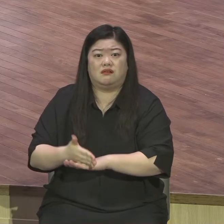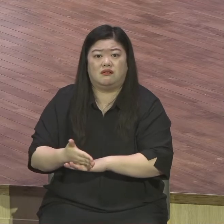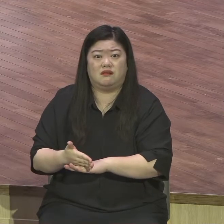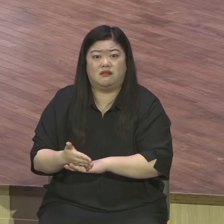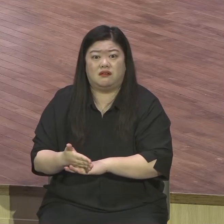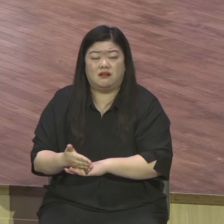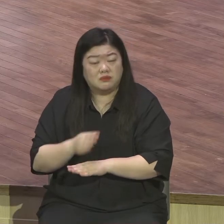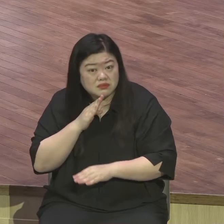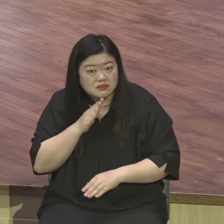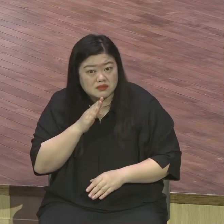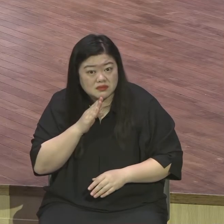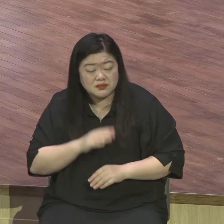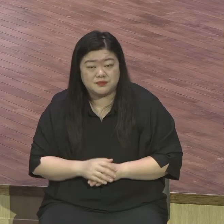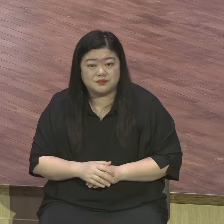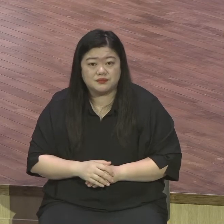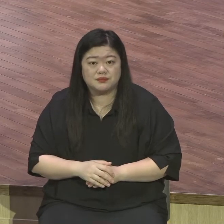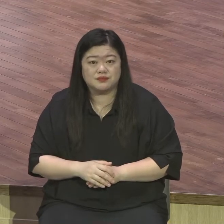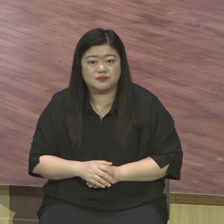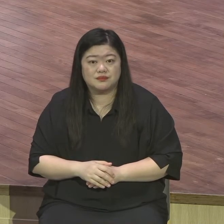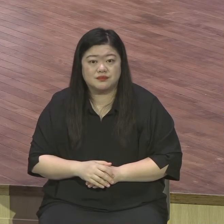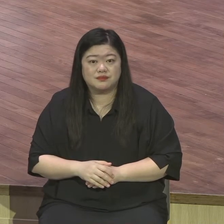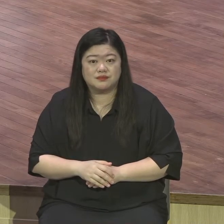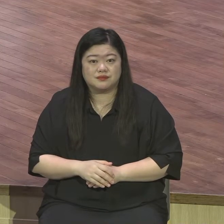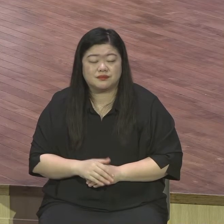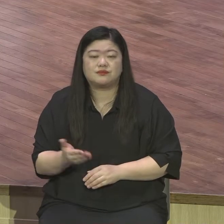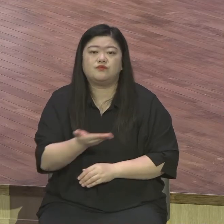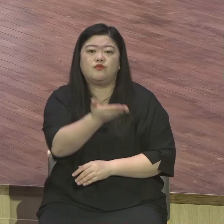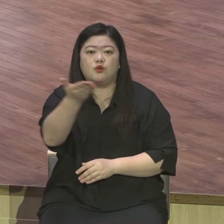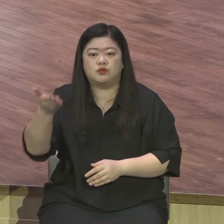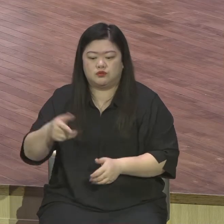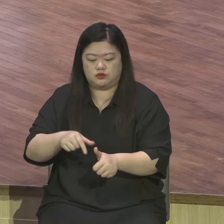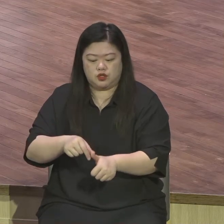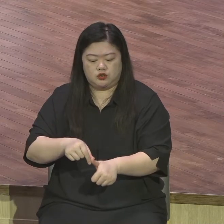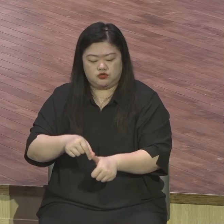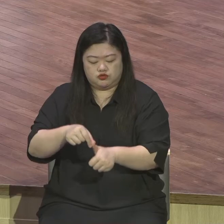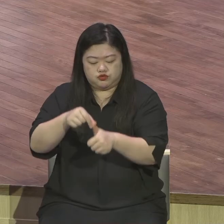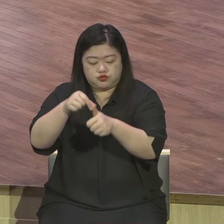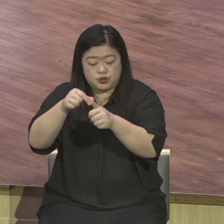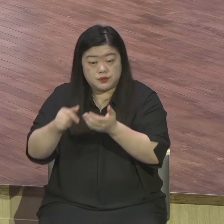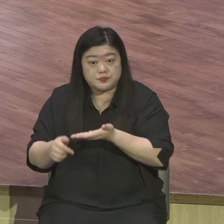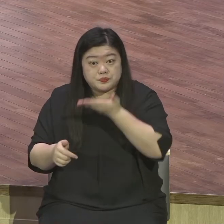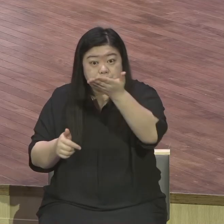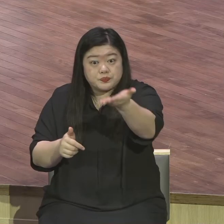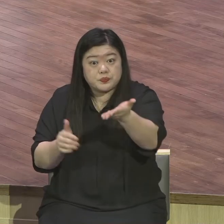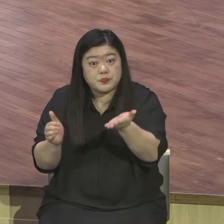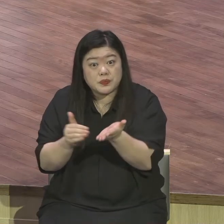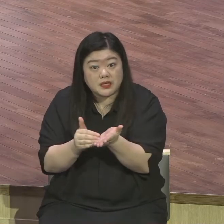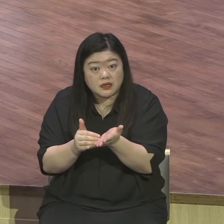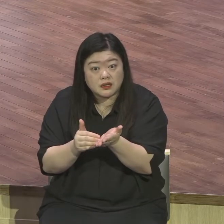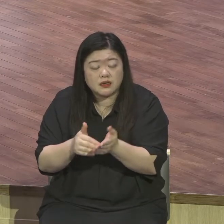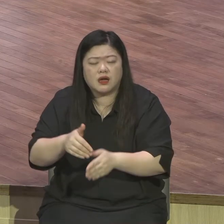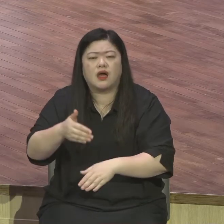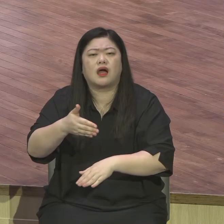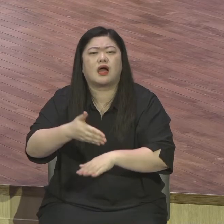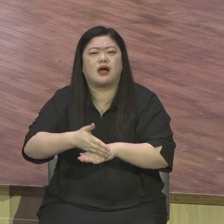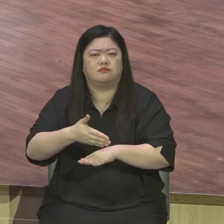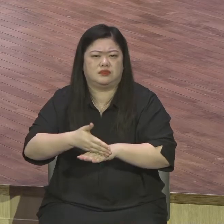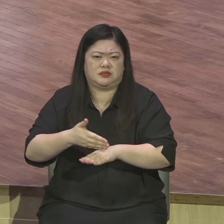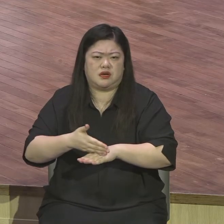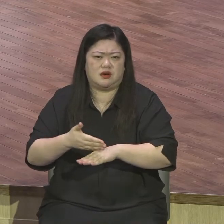영적으로 이런 감사의식이요 구원받았을 때뿐만 아니라 시간이 흐를수록